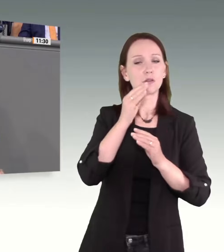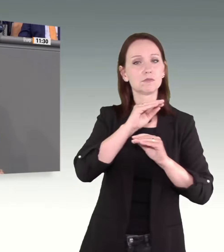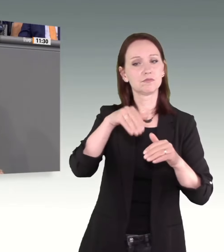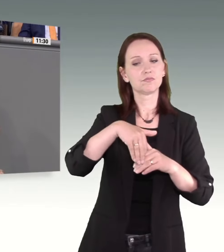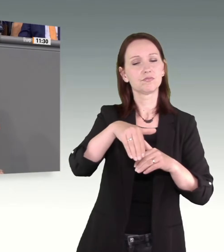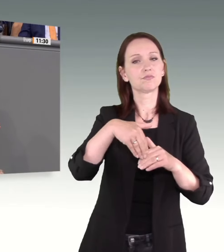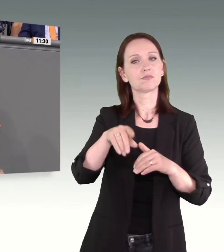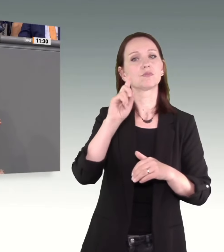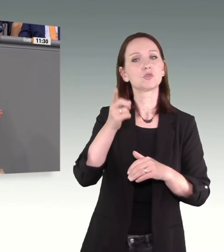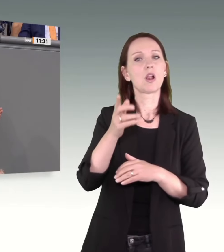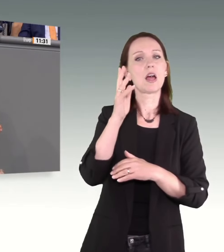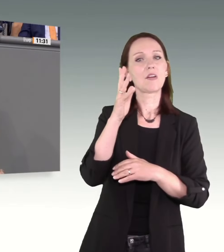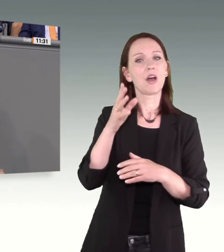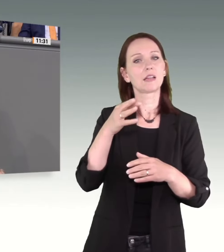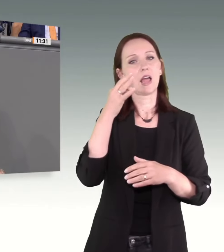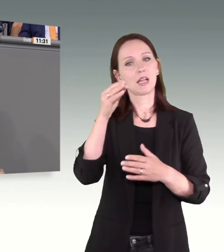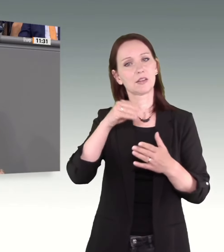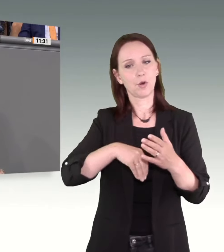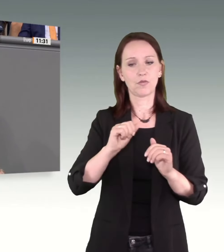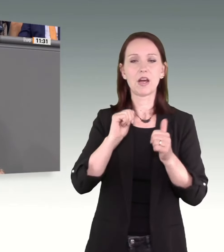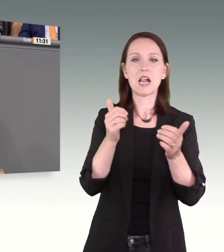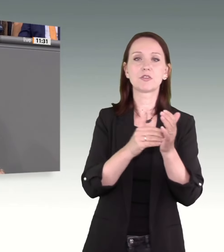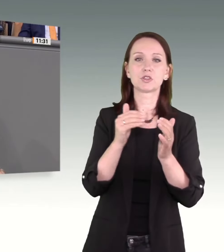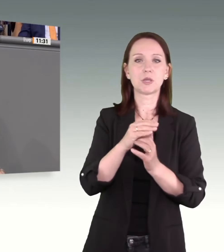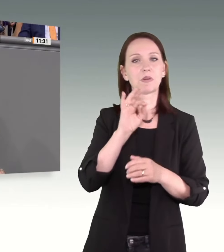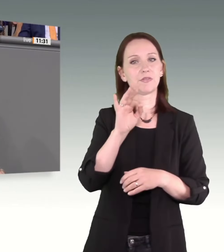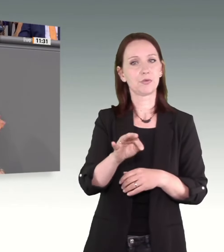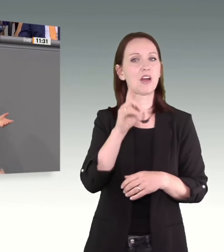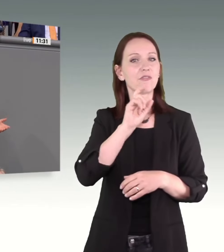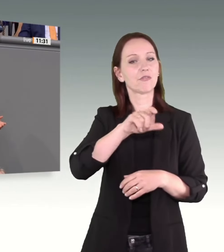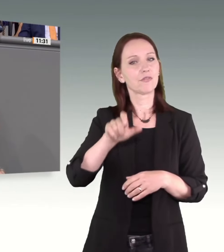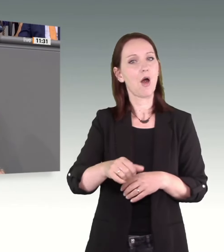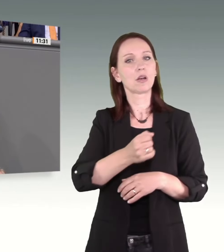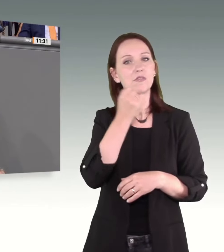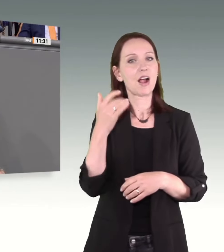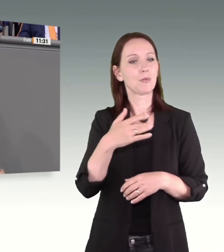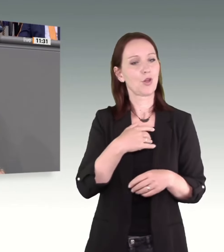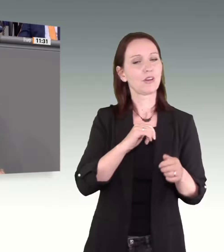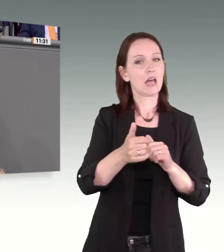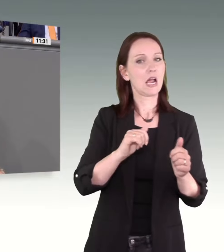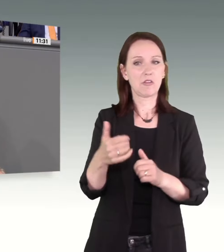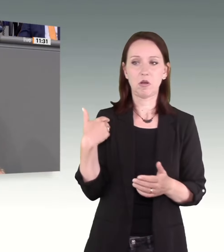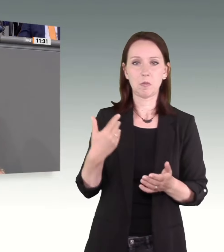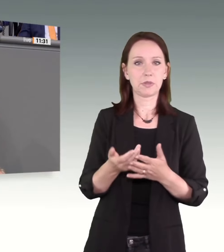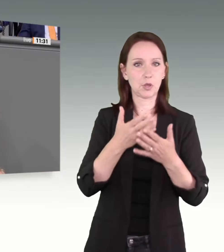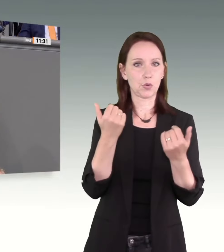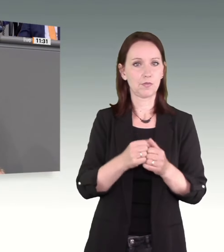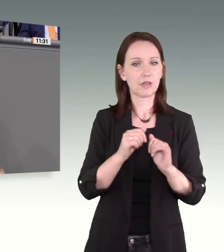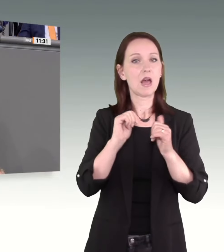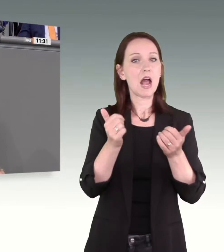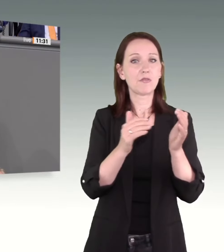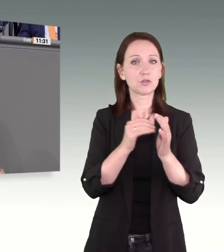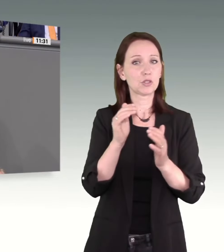zur Finanzierung des Hilfesystems für gewaltbetroffene Frauen lässt auf sich warten. Die Hilfesysteme sind chronisch